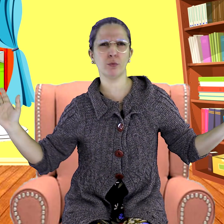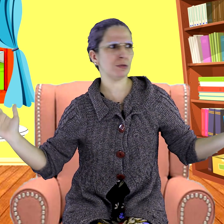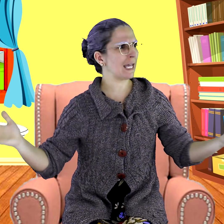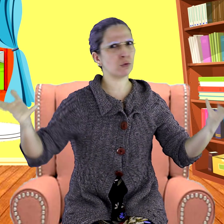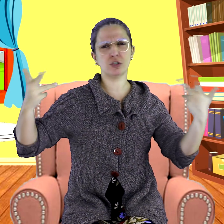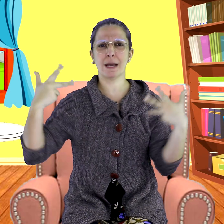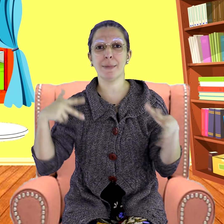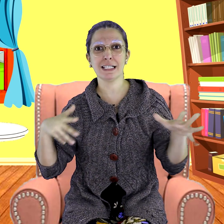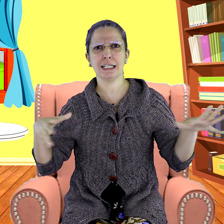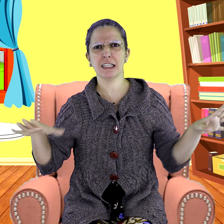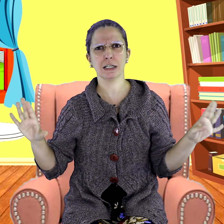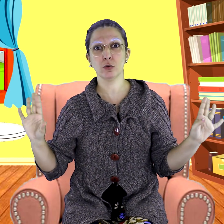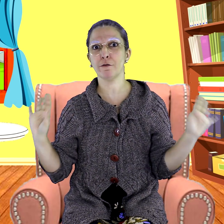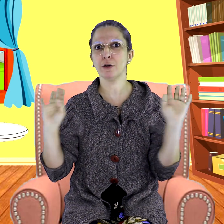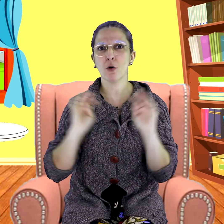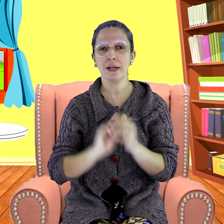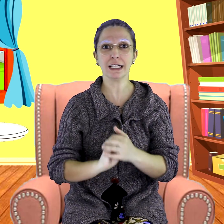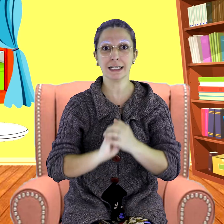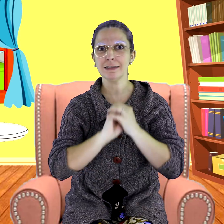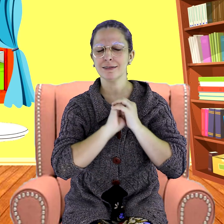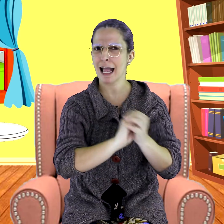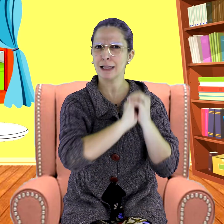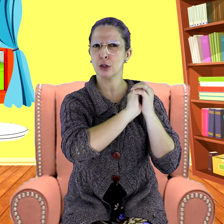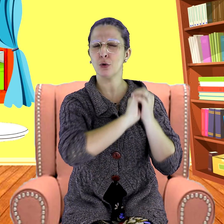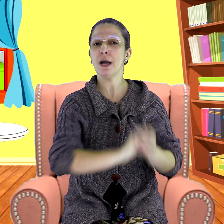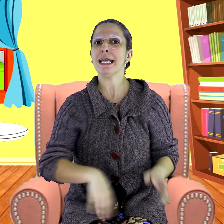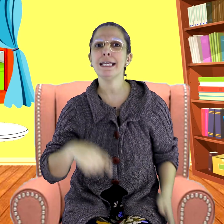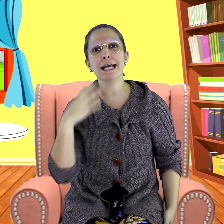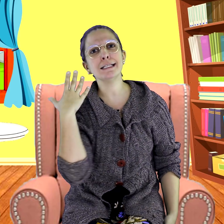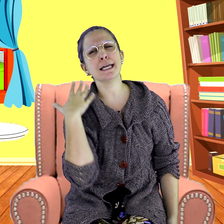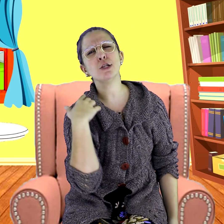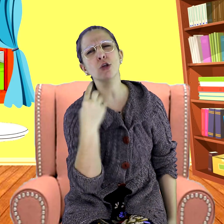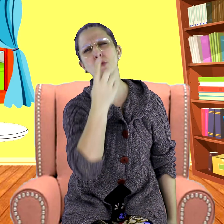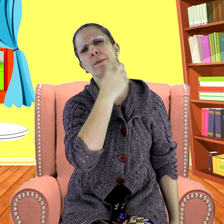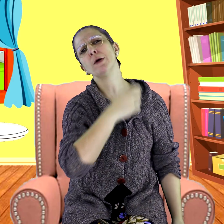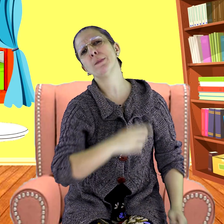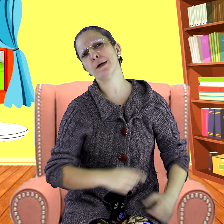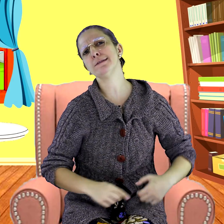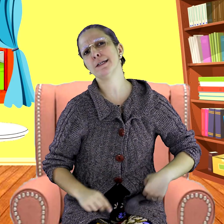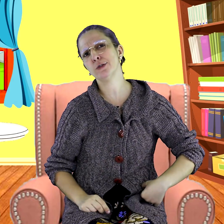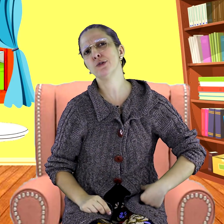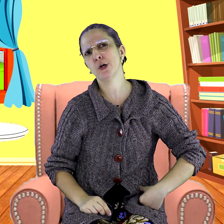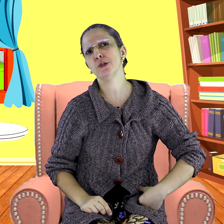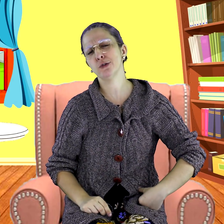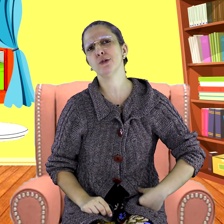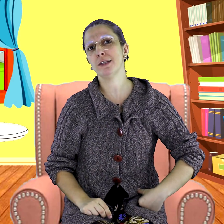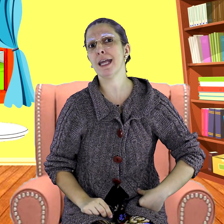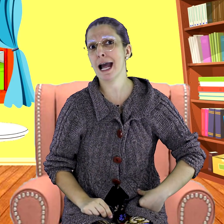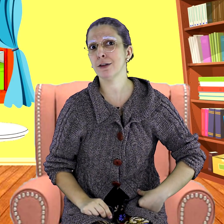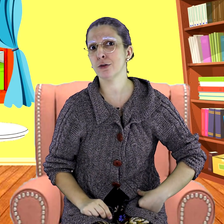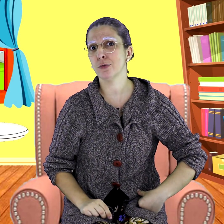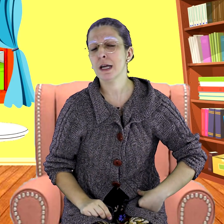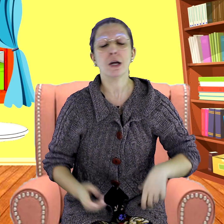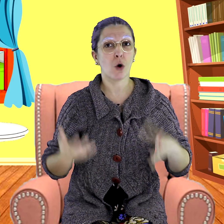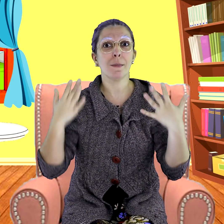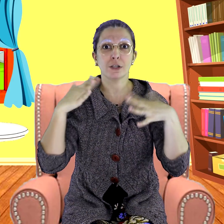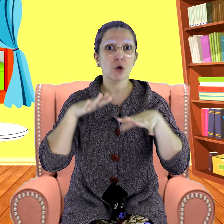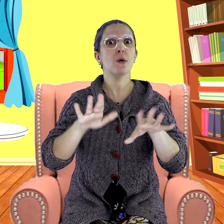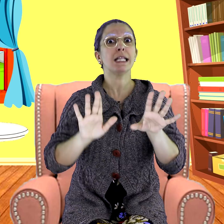bonecos se apresentando e ficou encantado. Pinóquio aceitou a proposta do dono do teatro, começou a